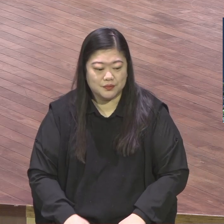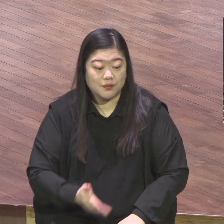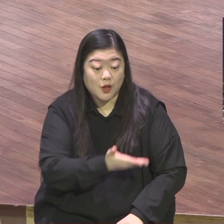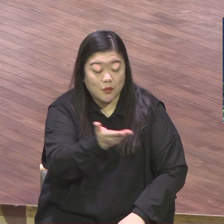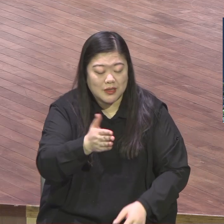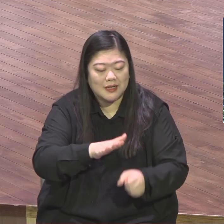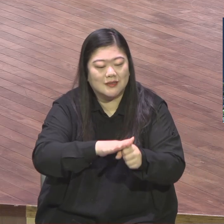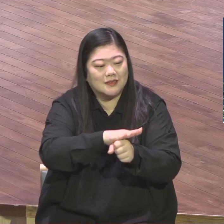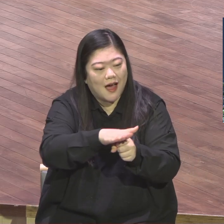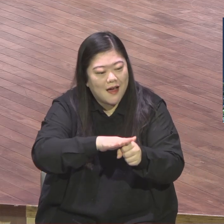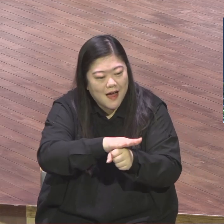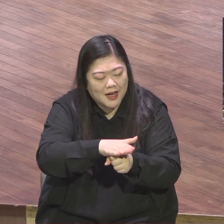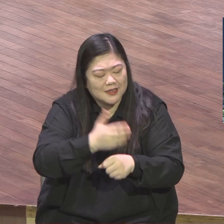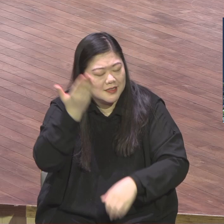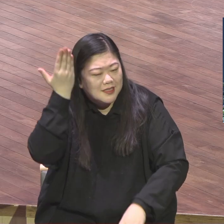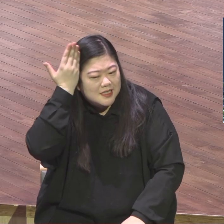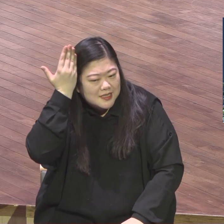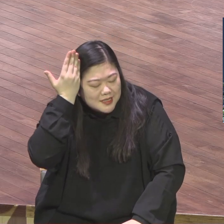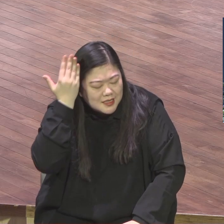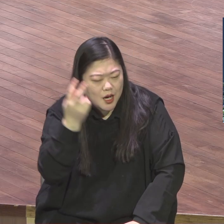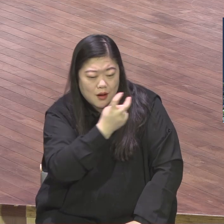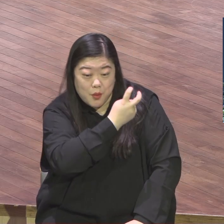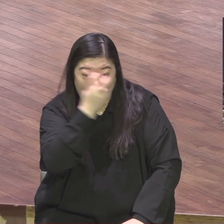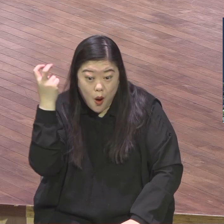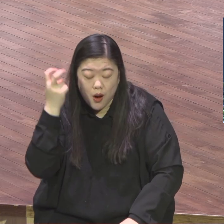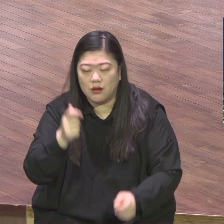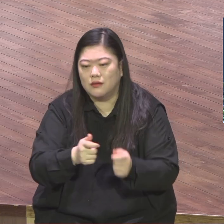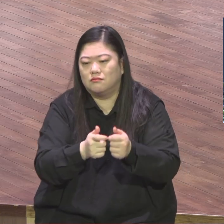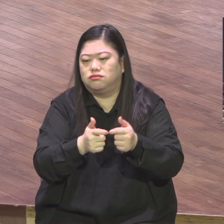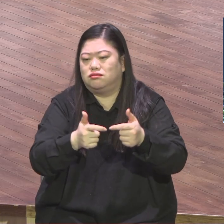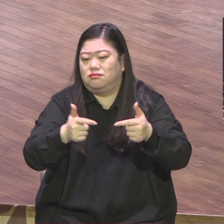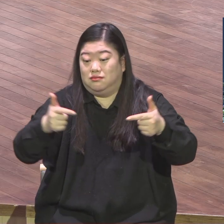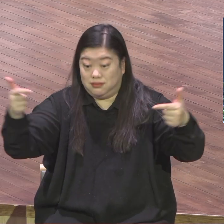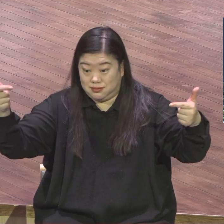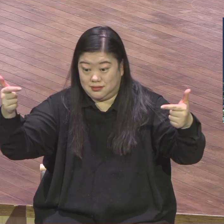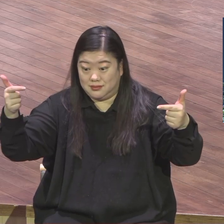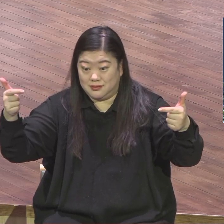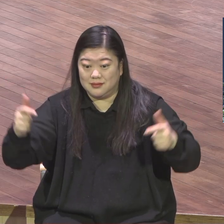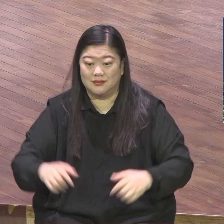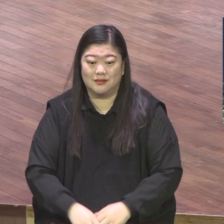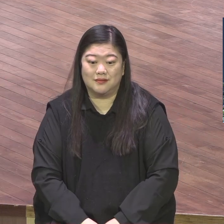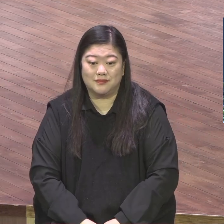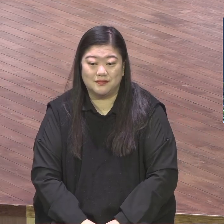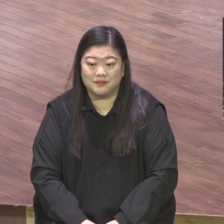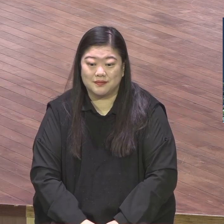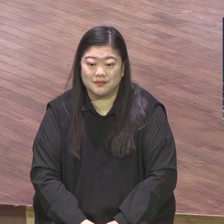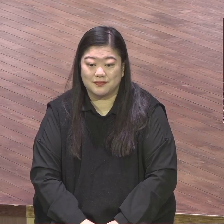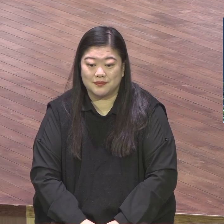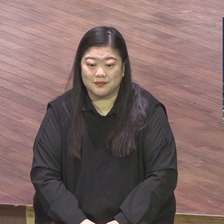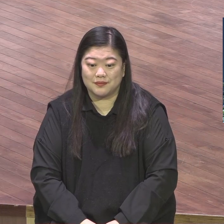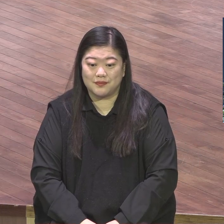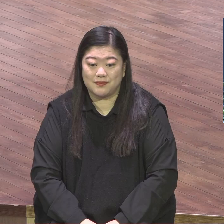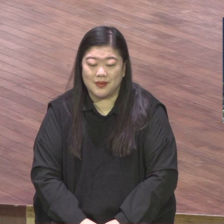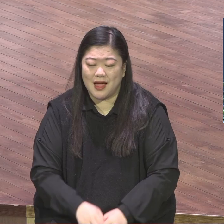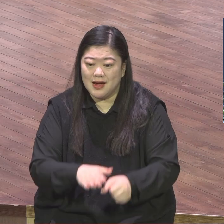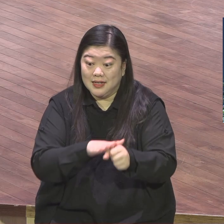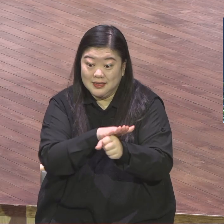점점 더 너희들에게 풍성하게 되기를 기도하느라 사랑과 지식 점점 더 이 말은요